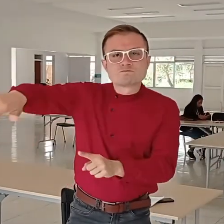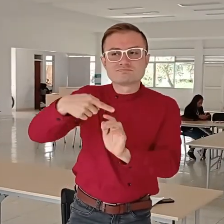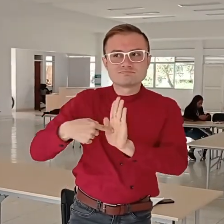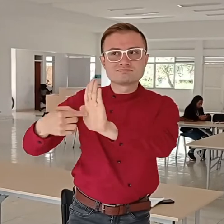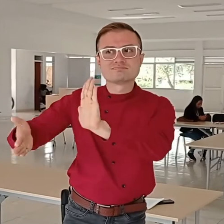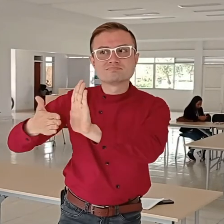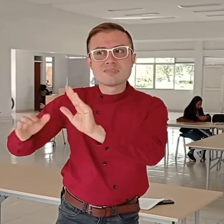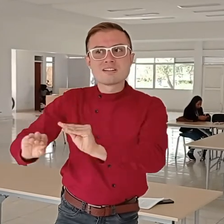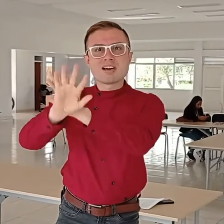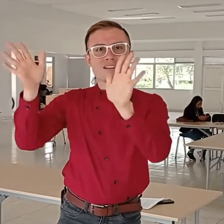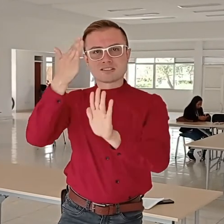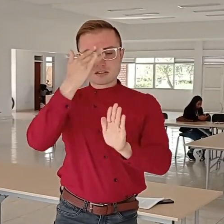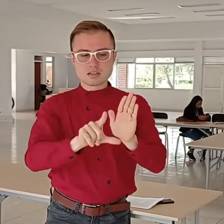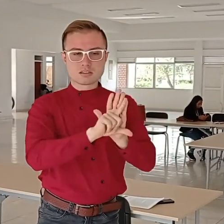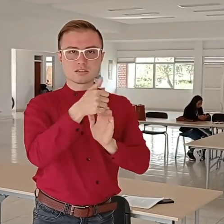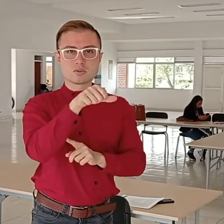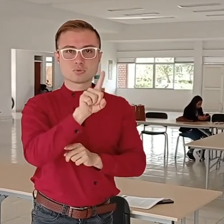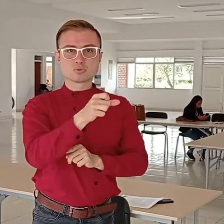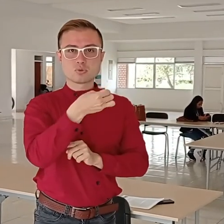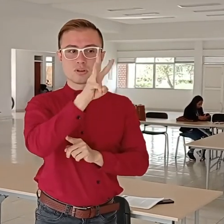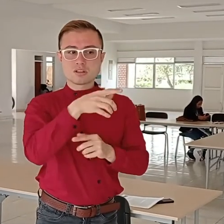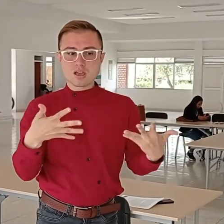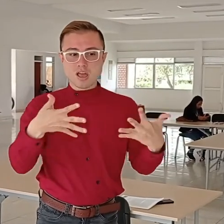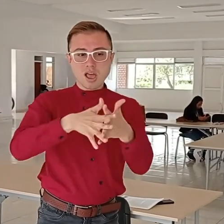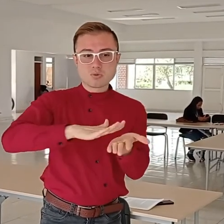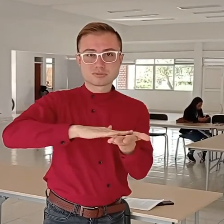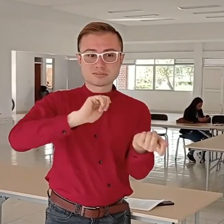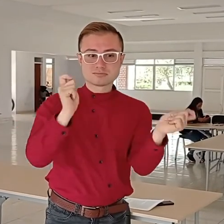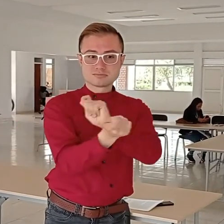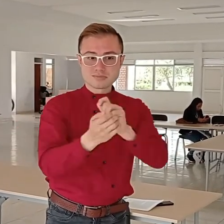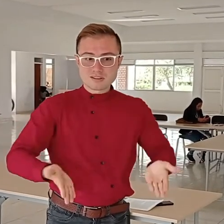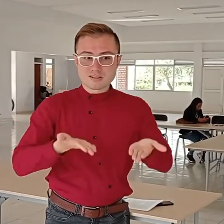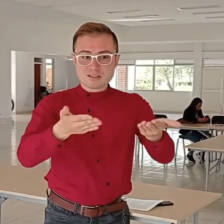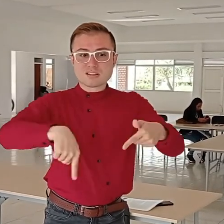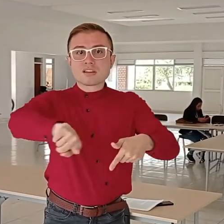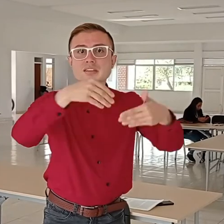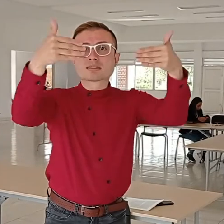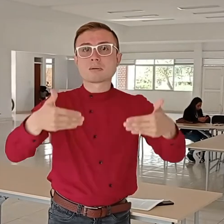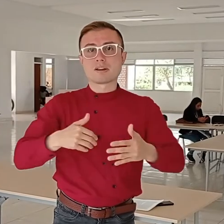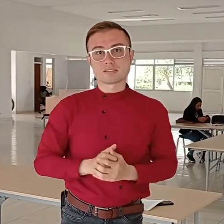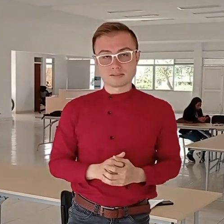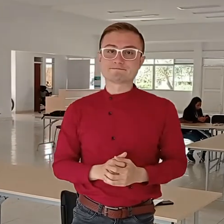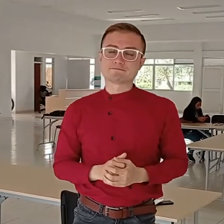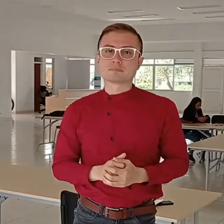acciones y cambios que se deben realizar teniendo en cuenta la Ley 1618 a favor de las personas con discapacidad.